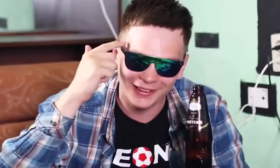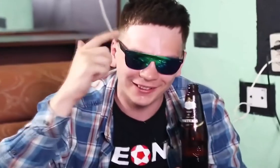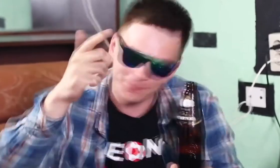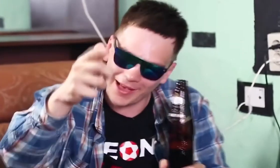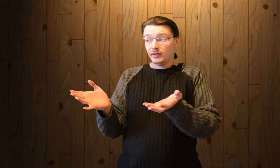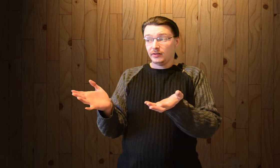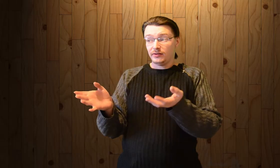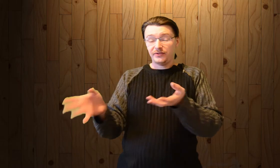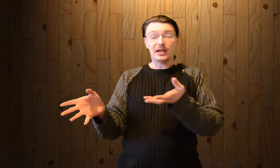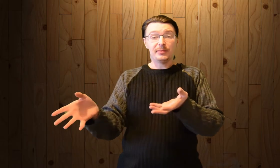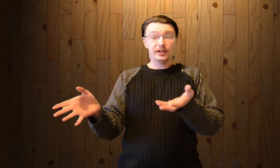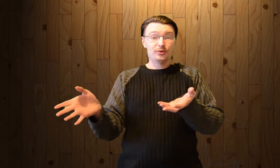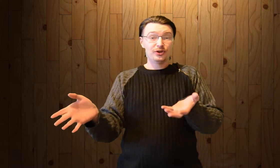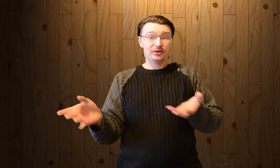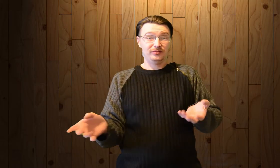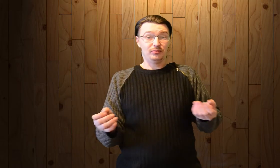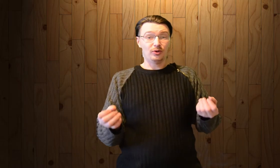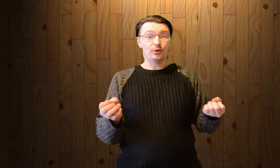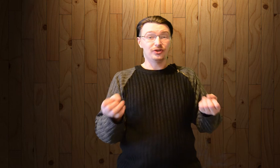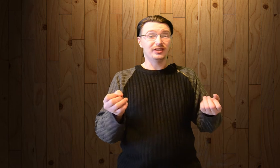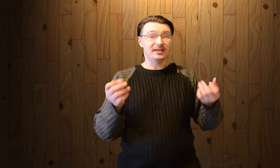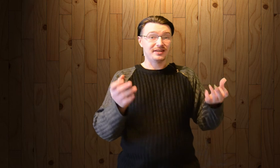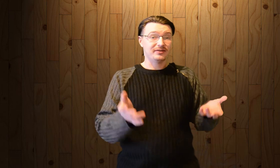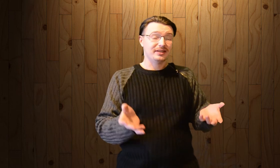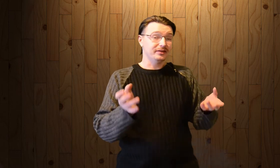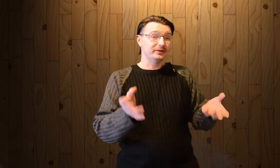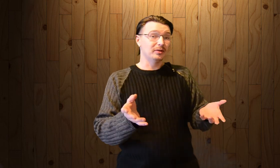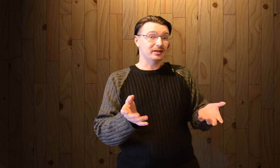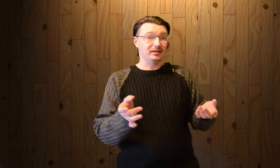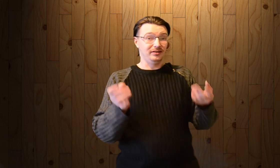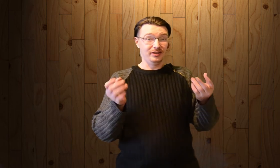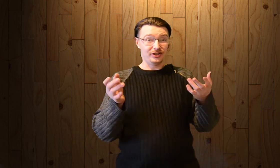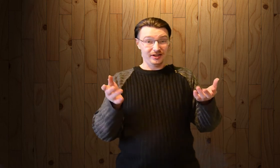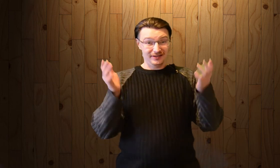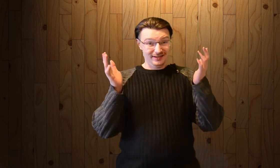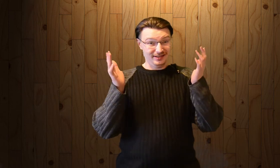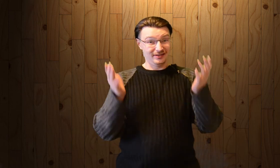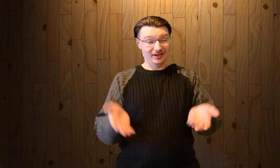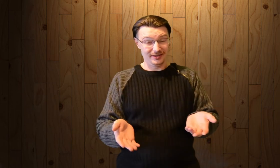Не вся молодежь хочет голосовать на выборах даже за вас,